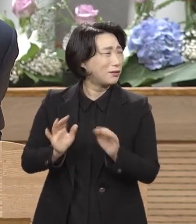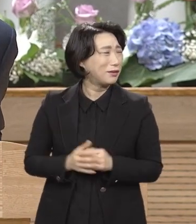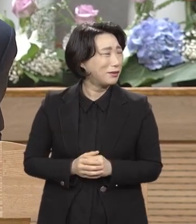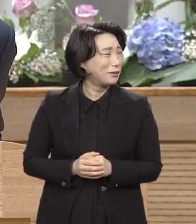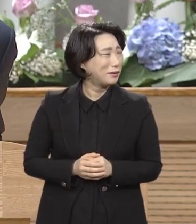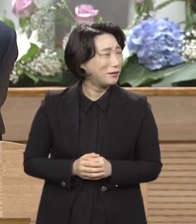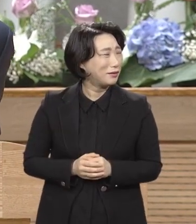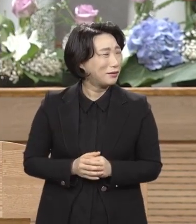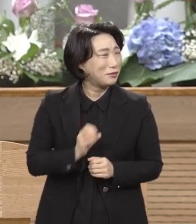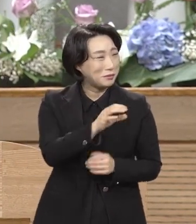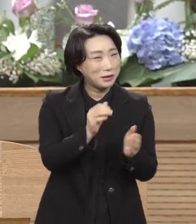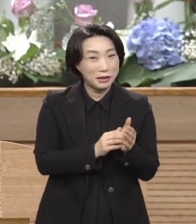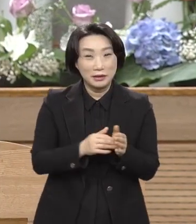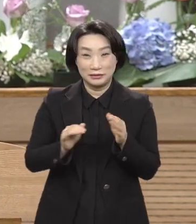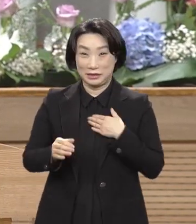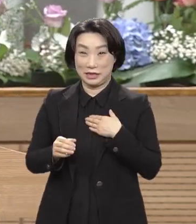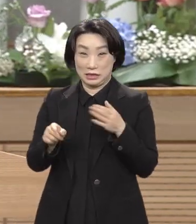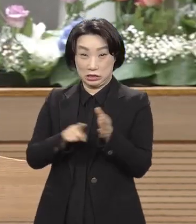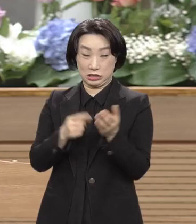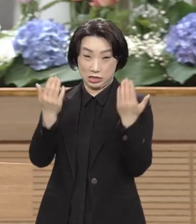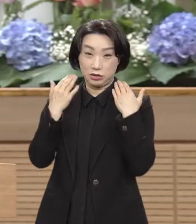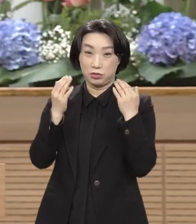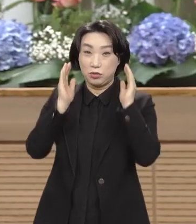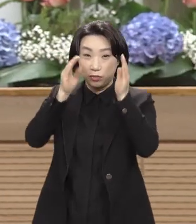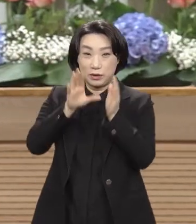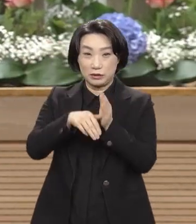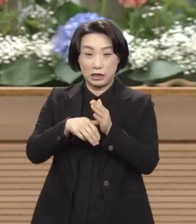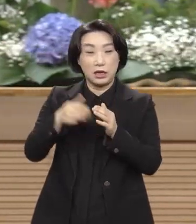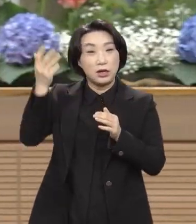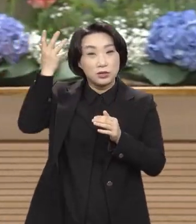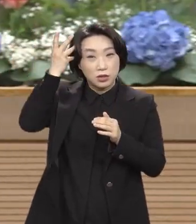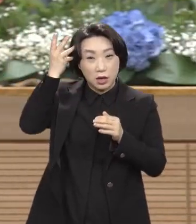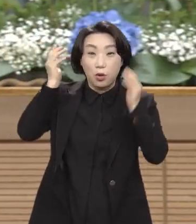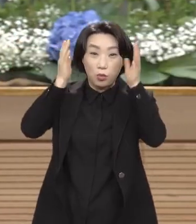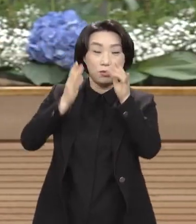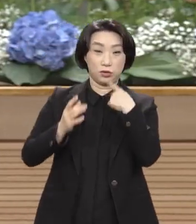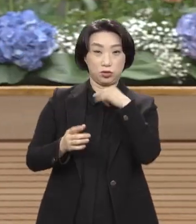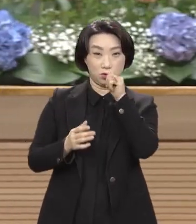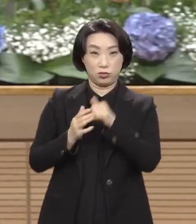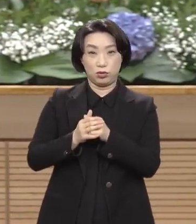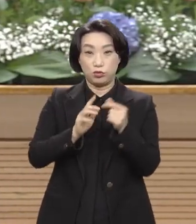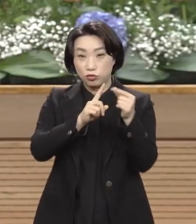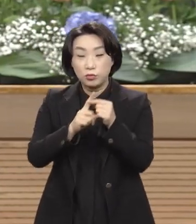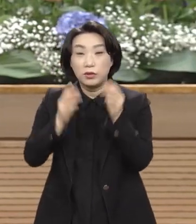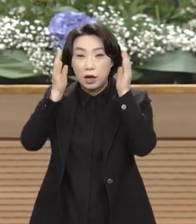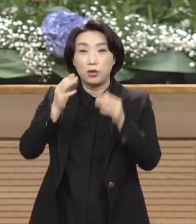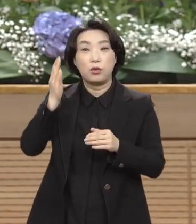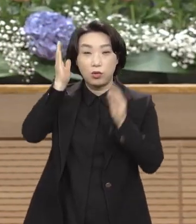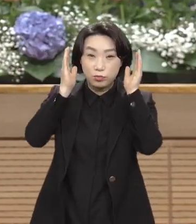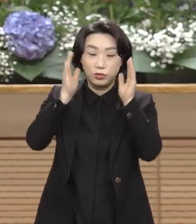신학교 1때 철학 공부했거든. 국문학도 공부했어. 학교 다니면서.